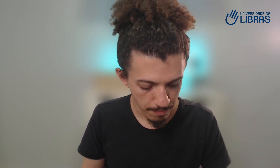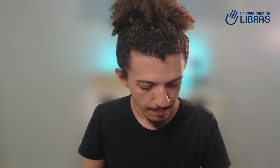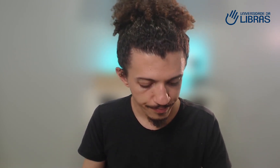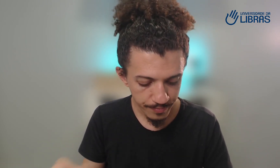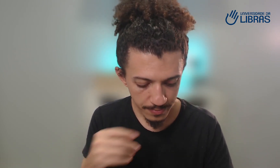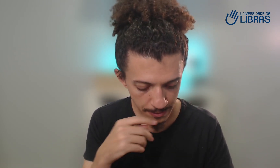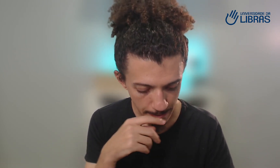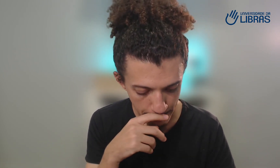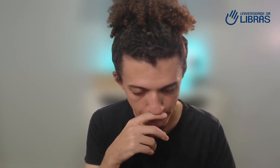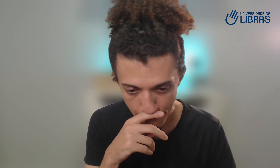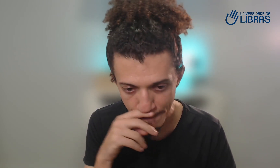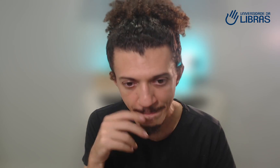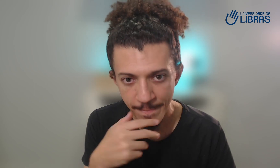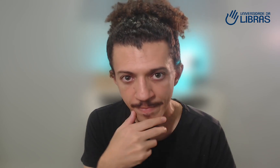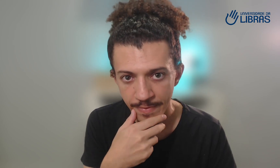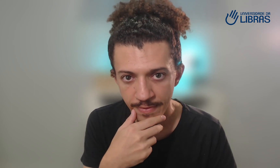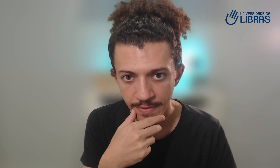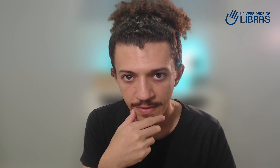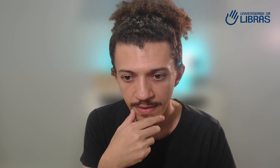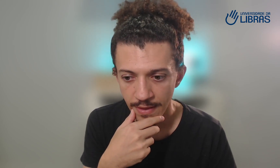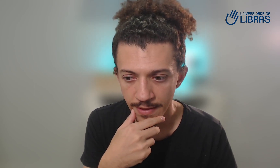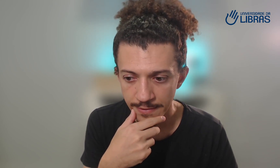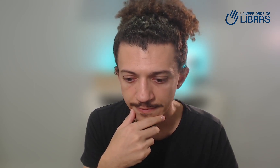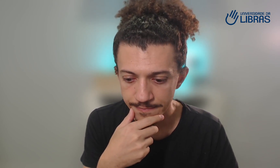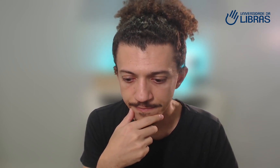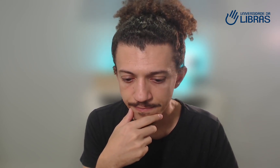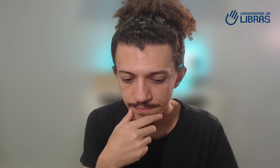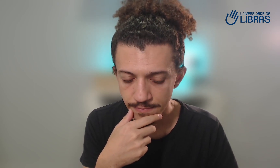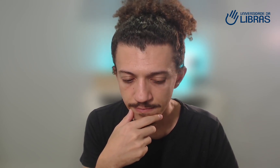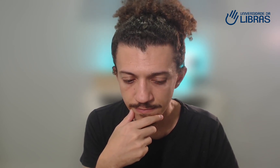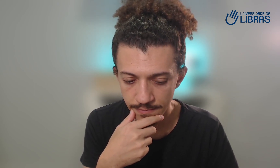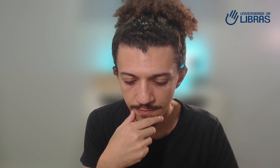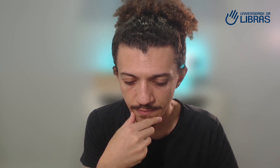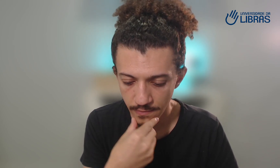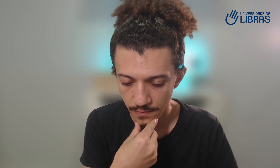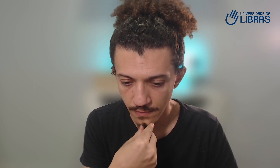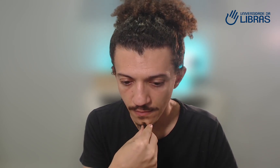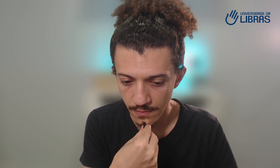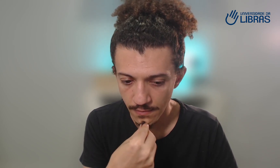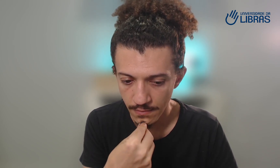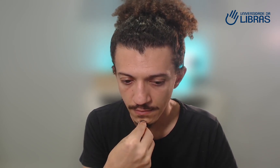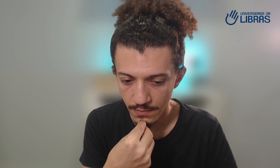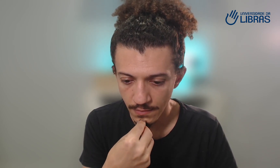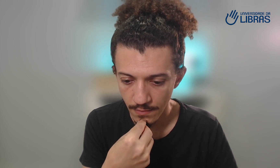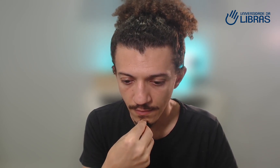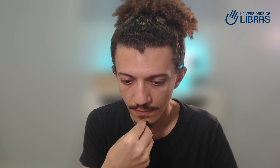qual é a principal habilidade que eu preciso ter para me tornar intérprete de Libras?